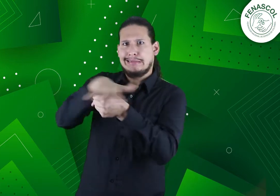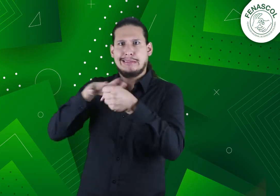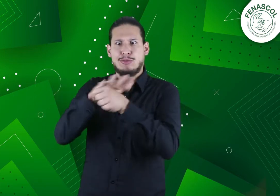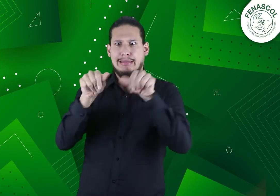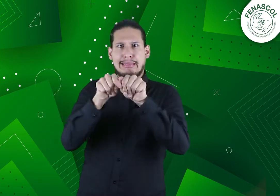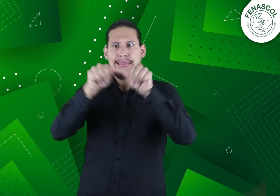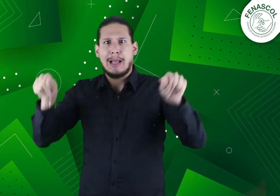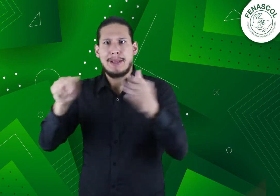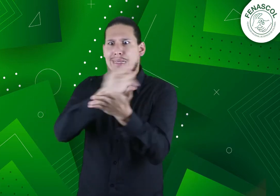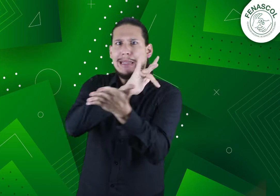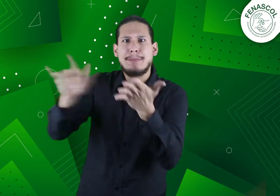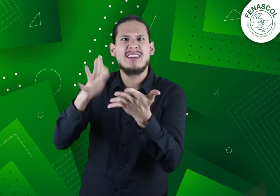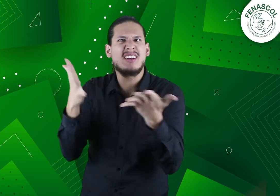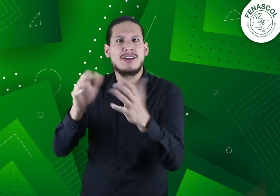actual por el COVID-19.